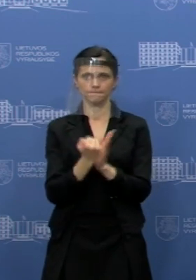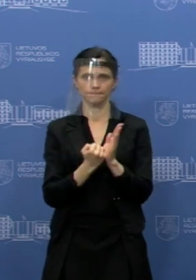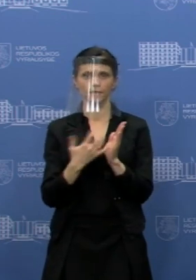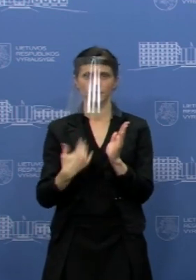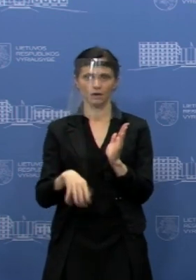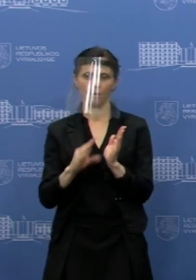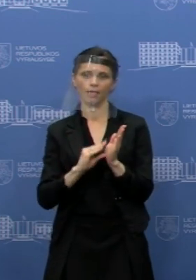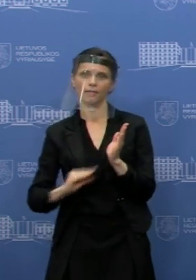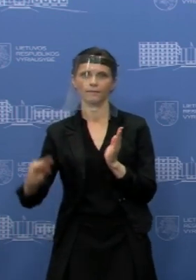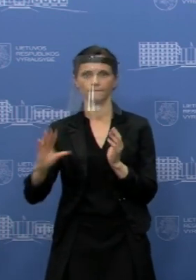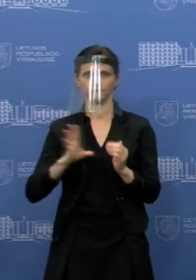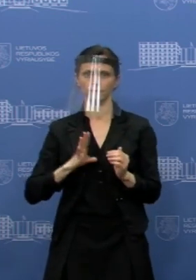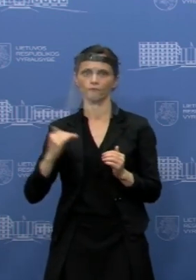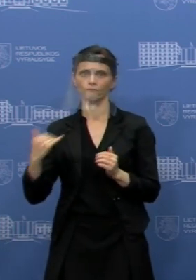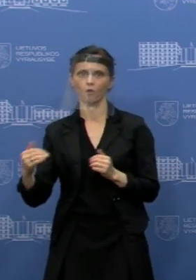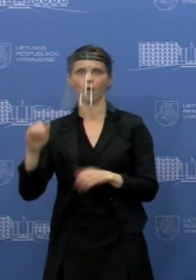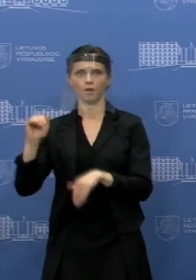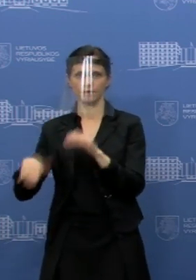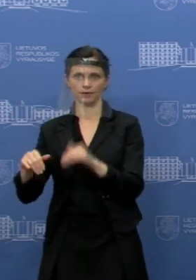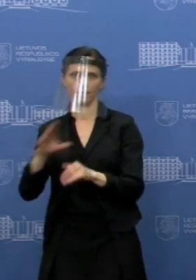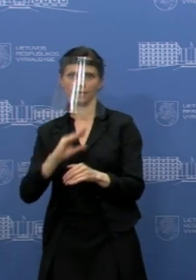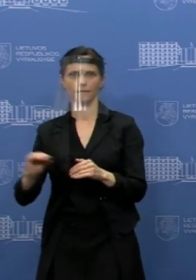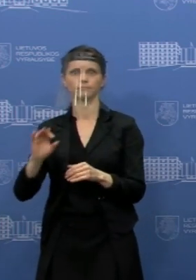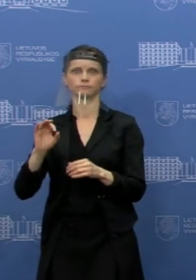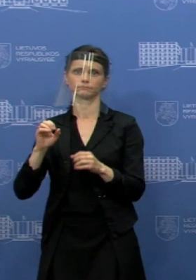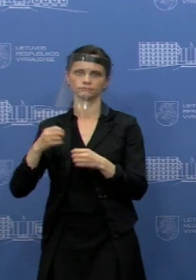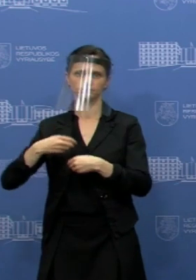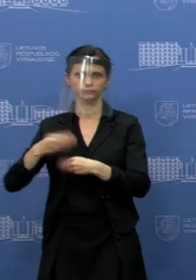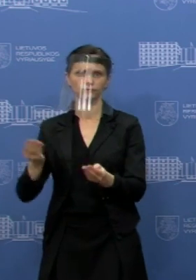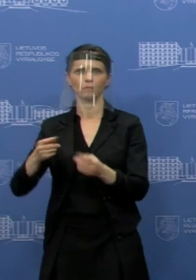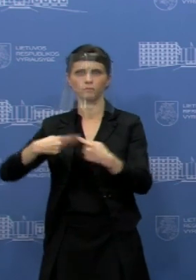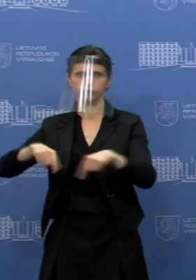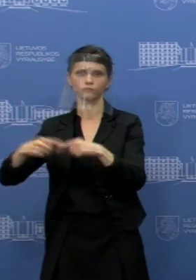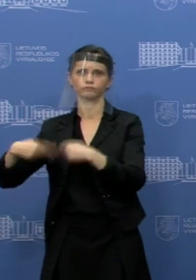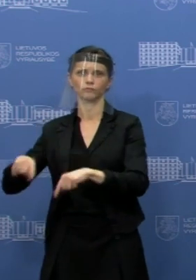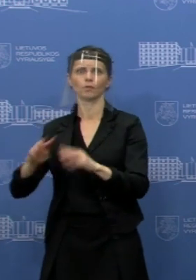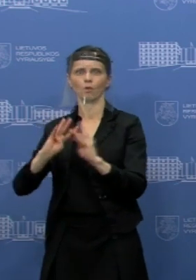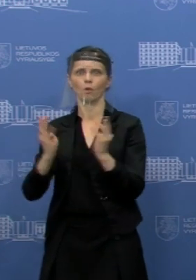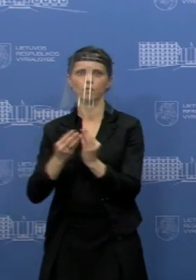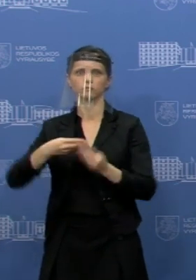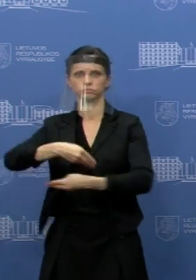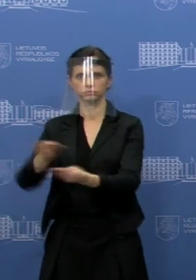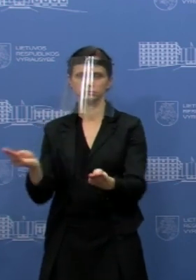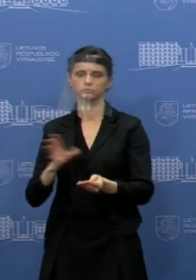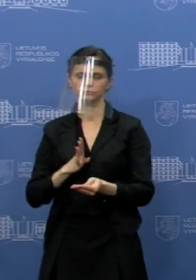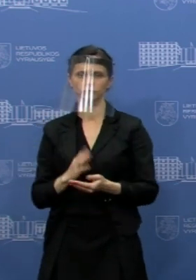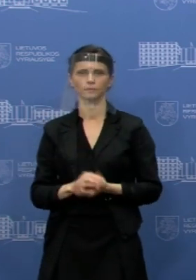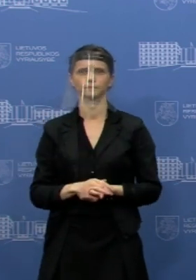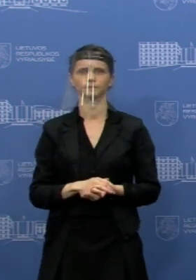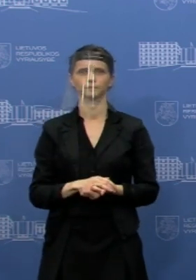buvo naudojama ir rinkimam, rinkiminių apygardų, komisijų nariam aprūpinti,